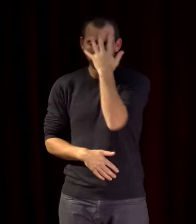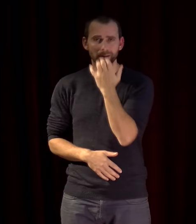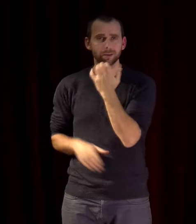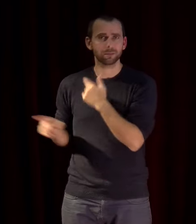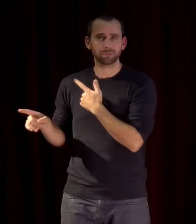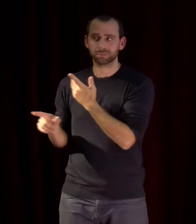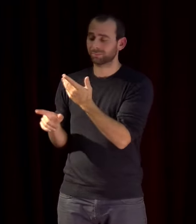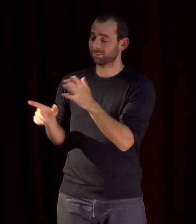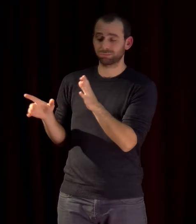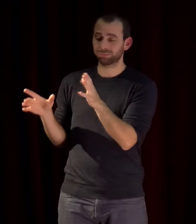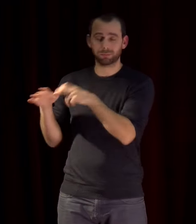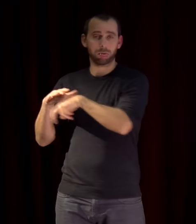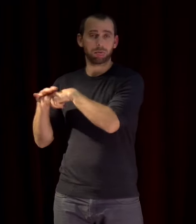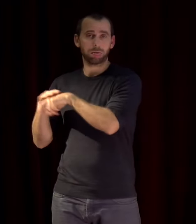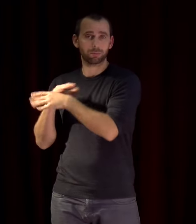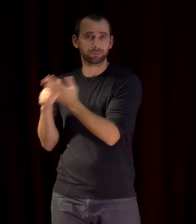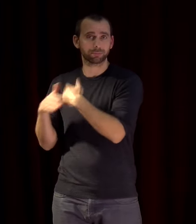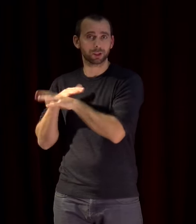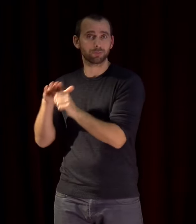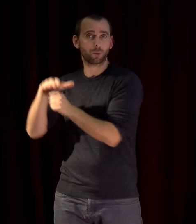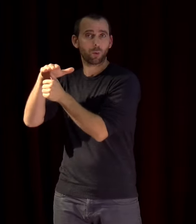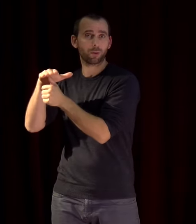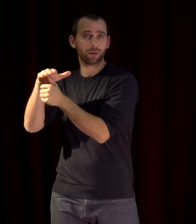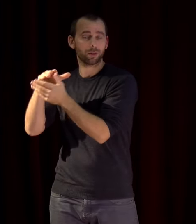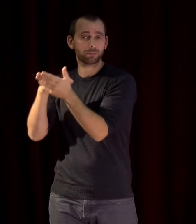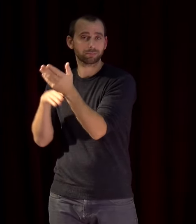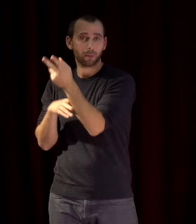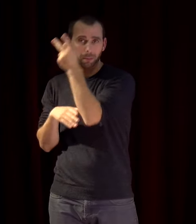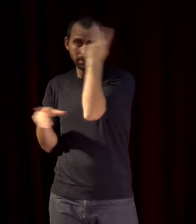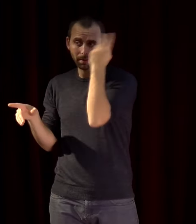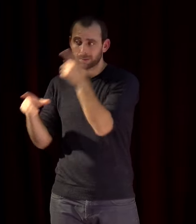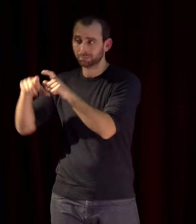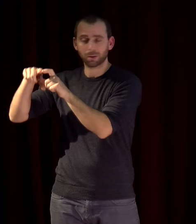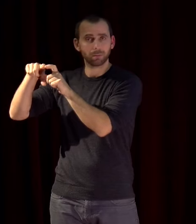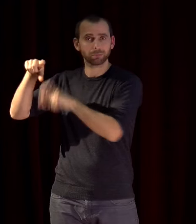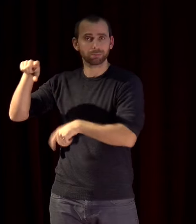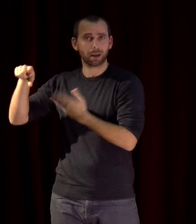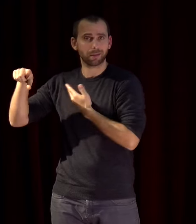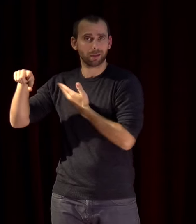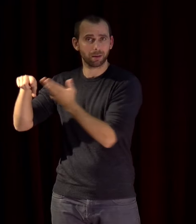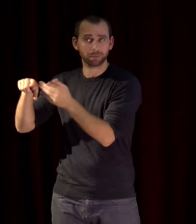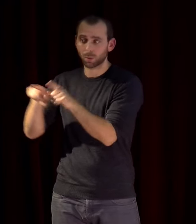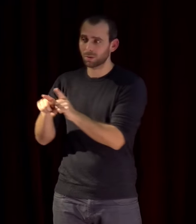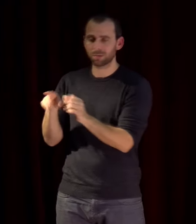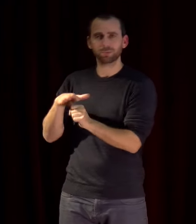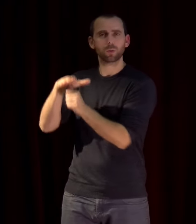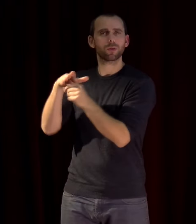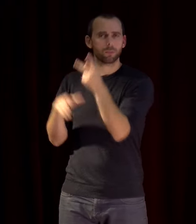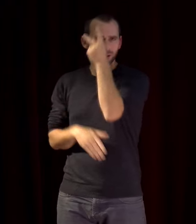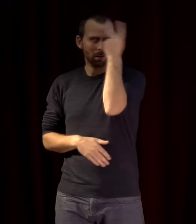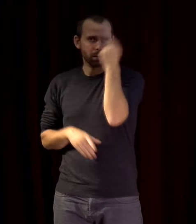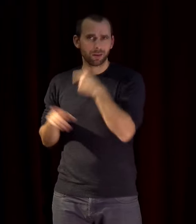et l'autorité palestinienne s'est enfoncée dans une coopération stérile sécuritaire avec